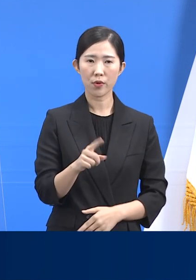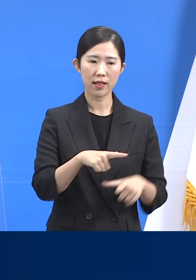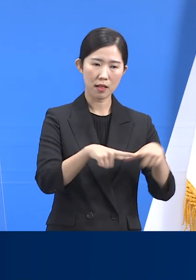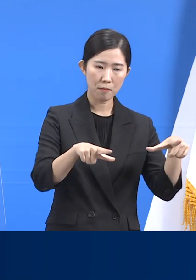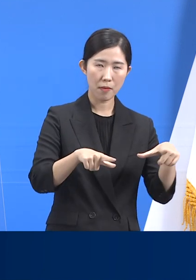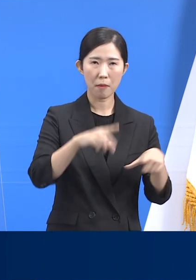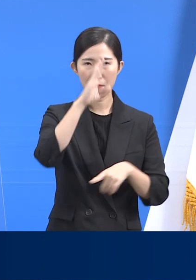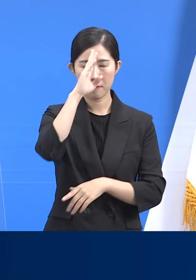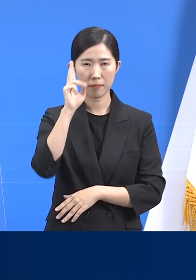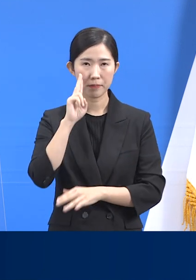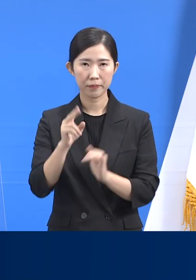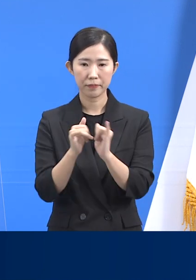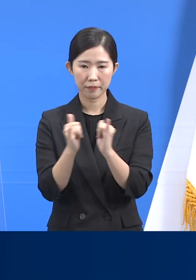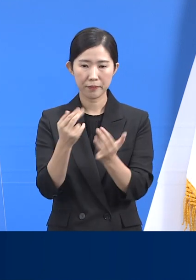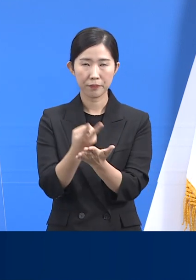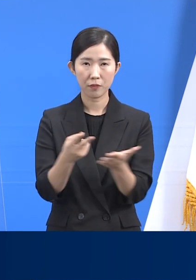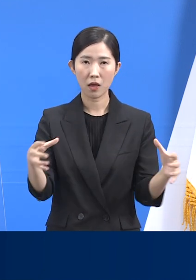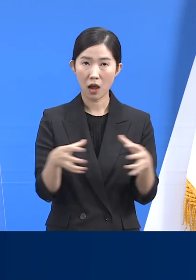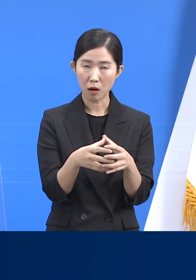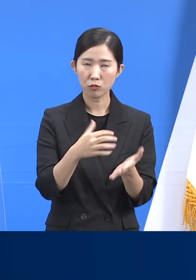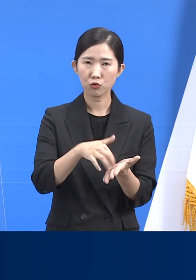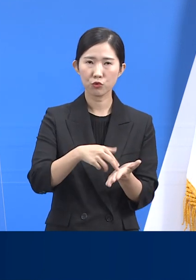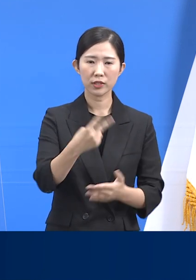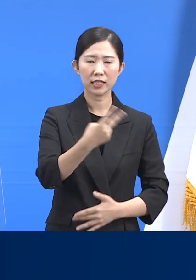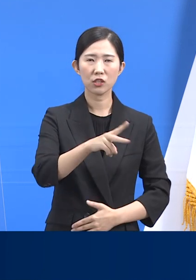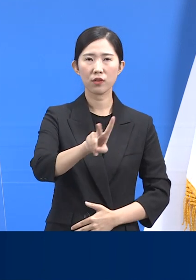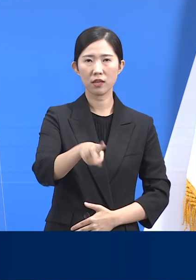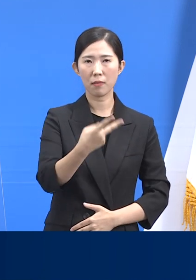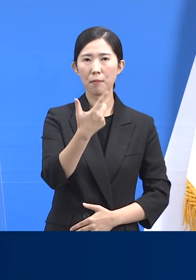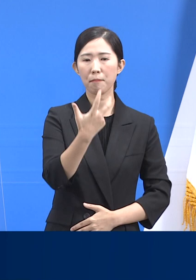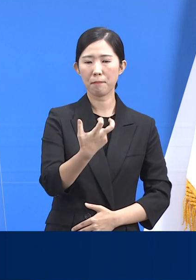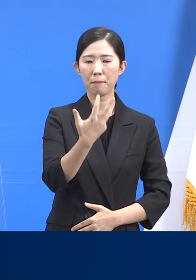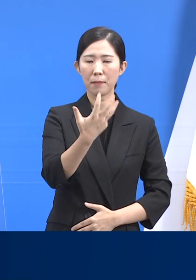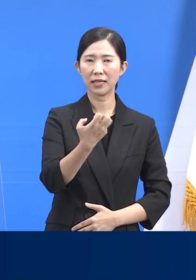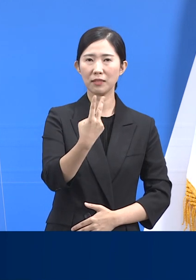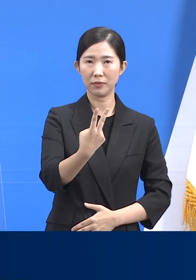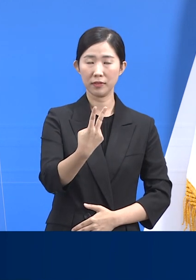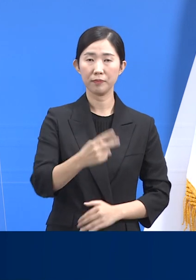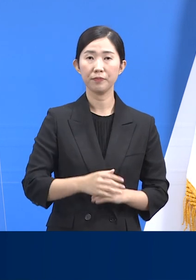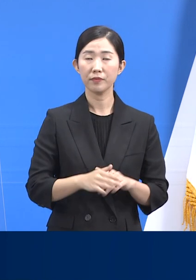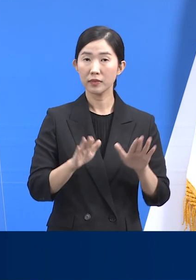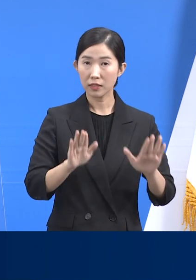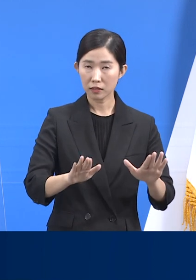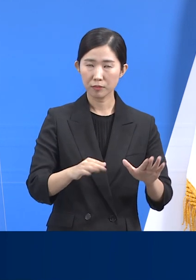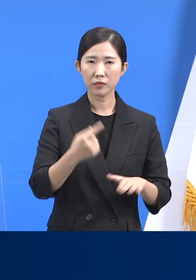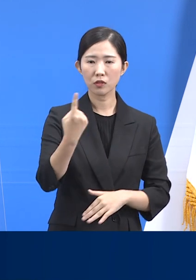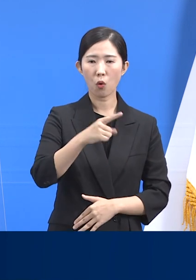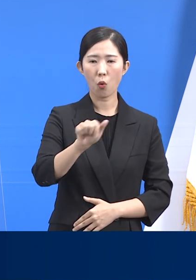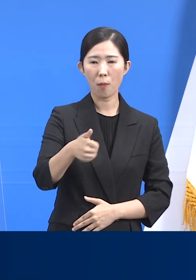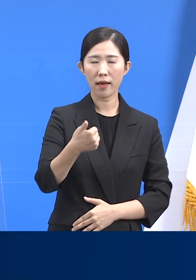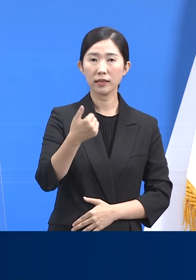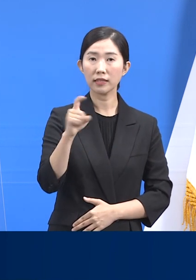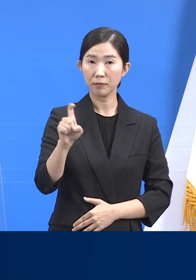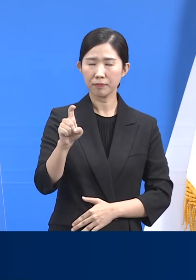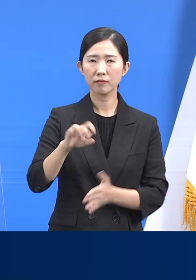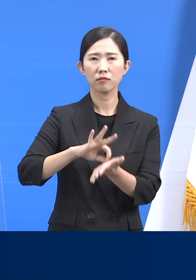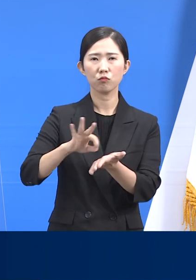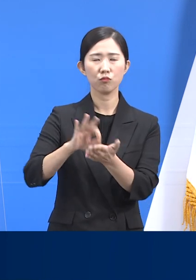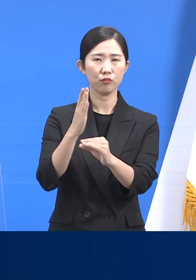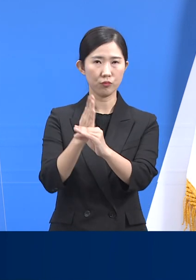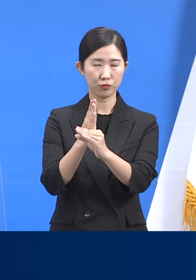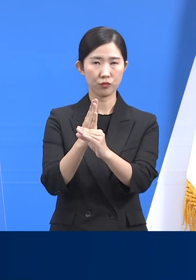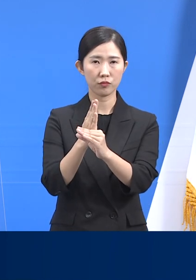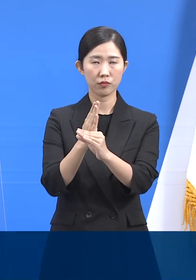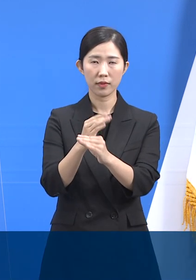합한 도내 의료기관 확보 병상은 총 2,282개입니다. 현재 1,510병상을 사용하고 있으며